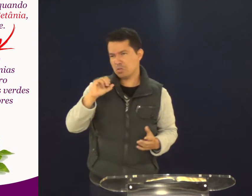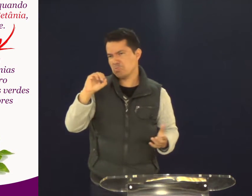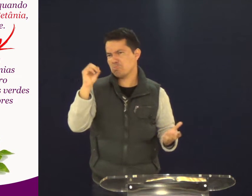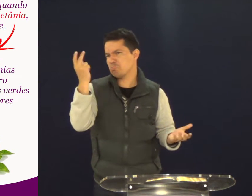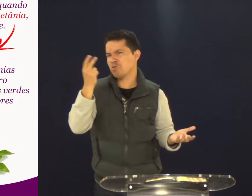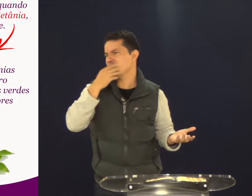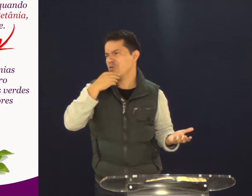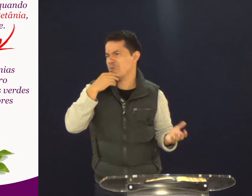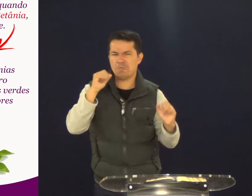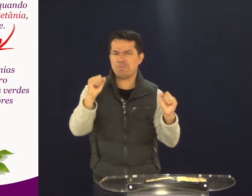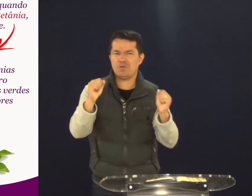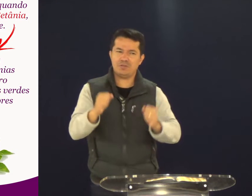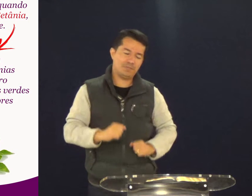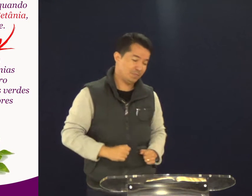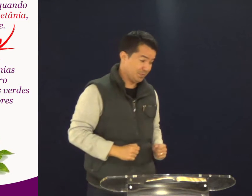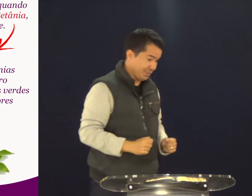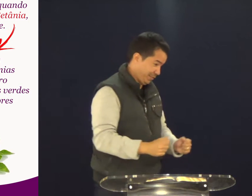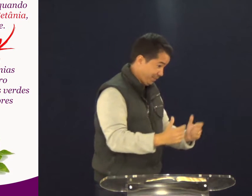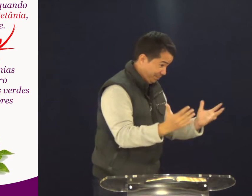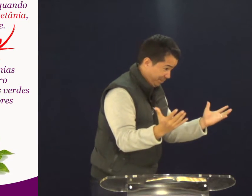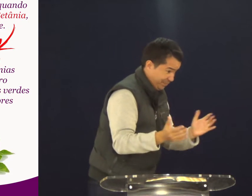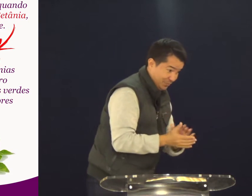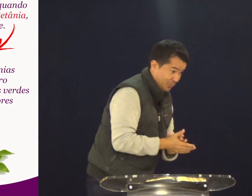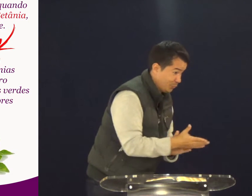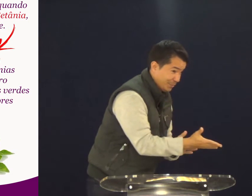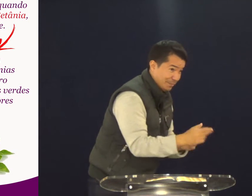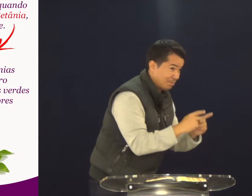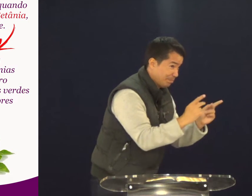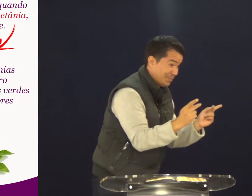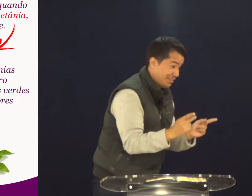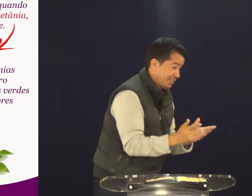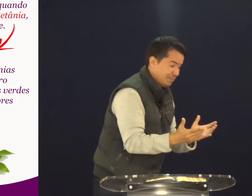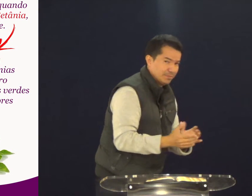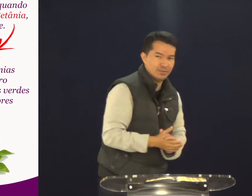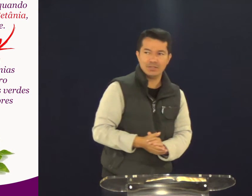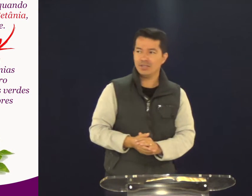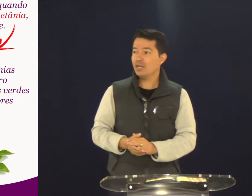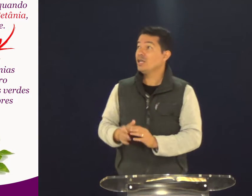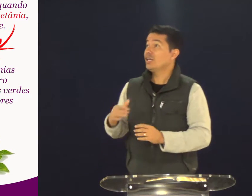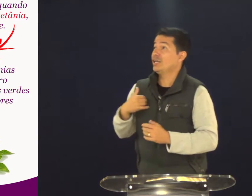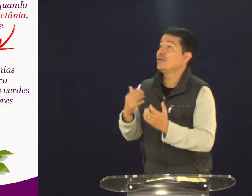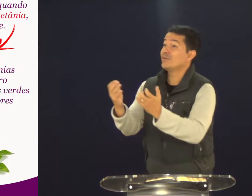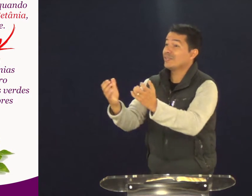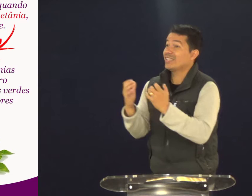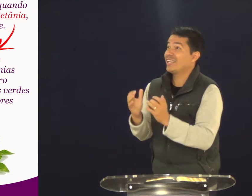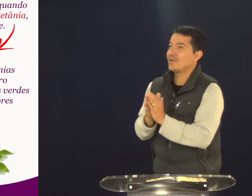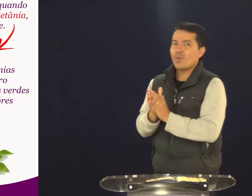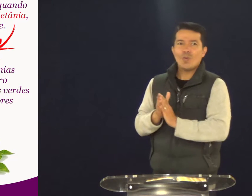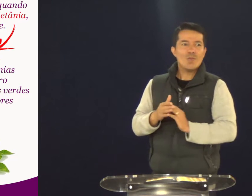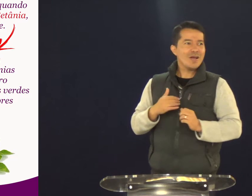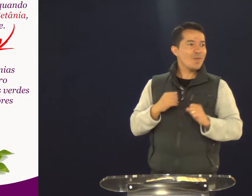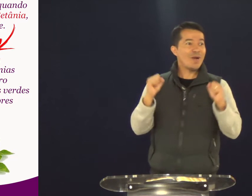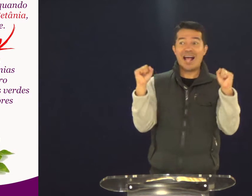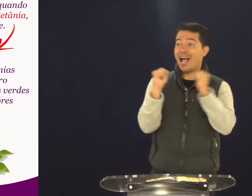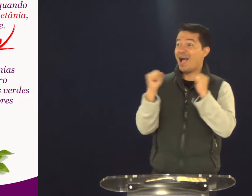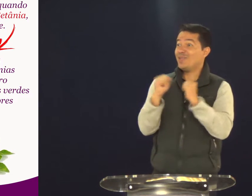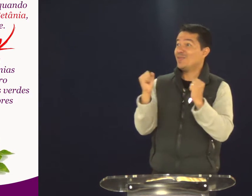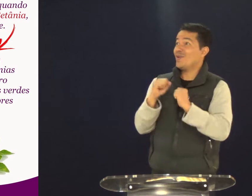a pizza. Uma mulher vem lá. Olá, tudo bem? Pois não. Pode pedir sua pizza. E aí você...